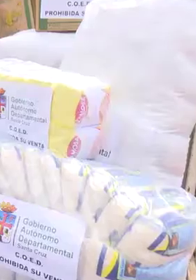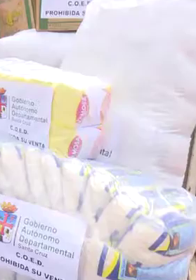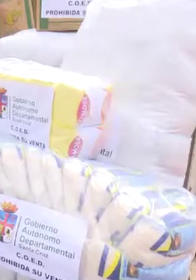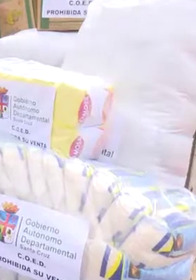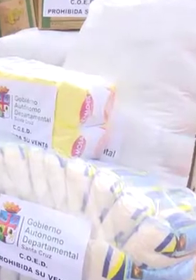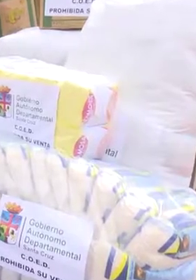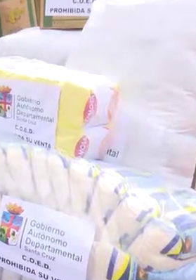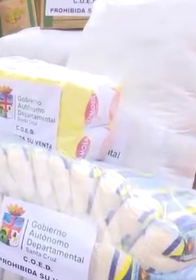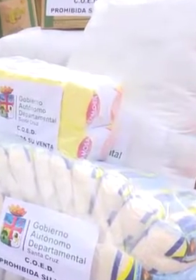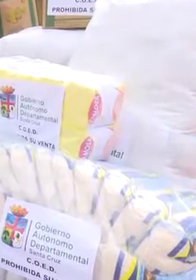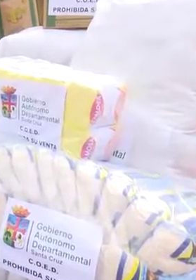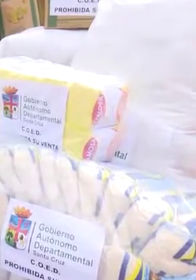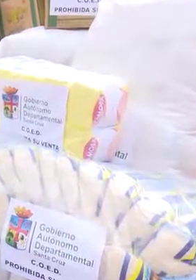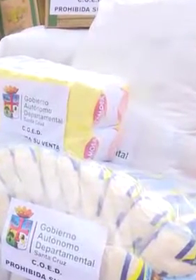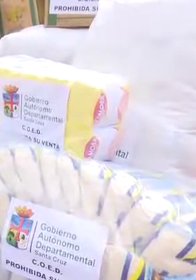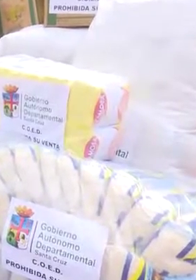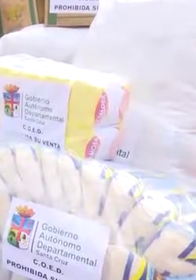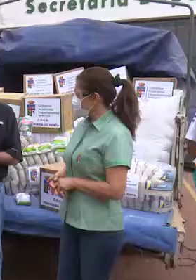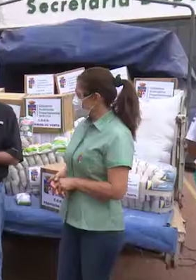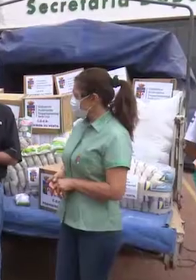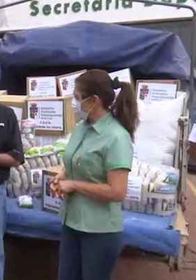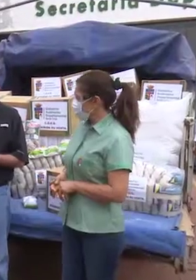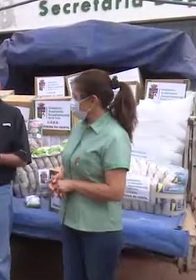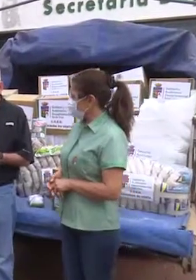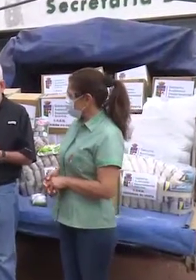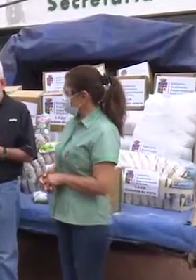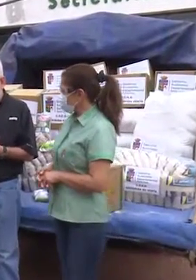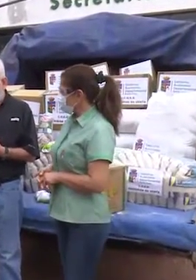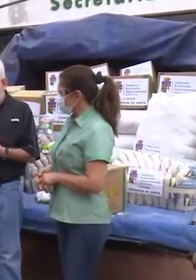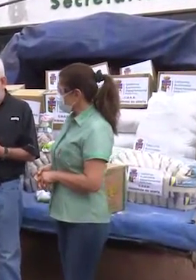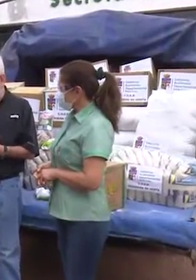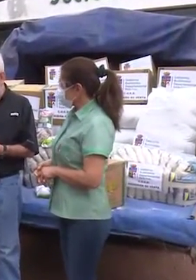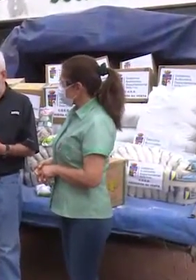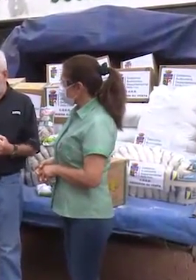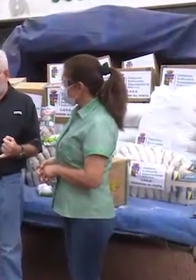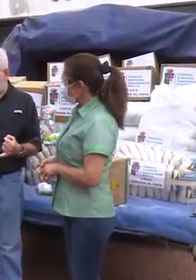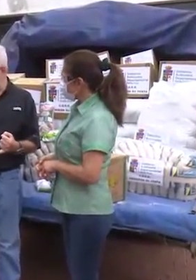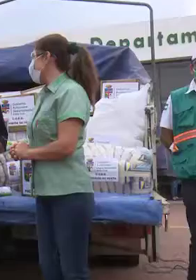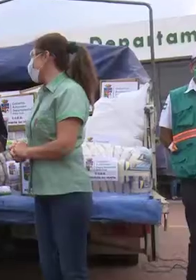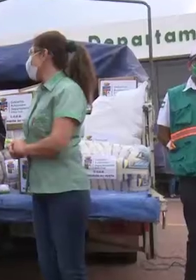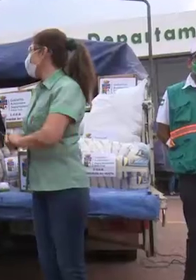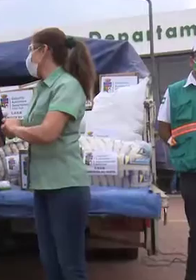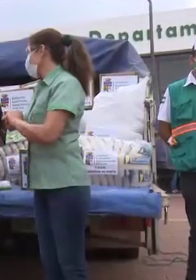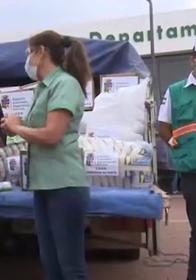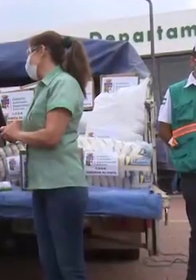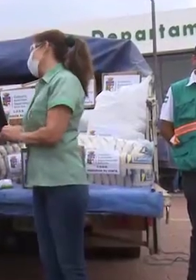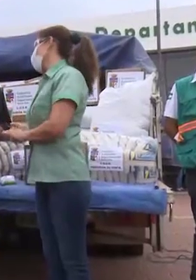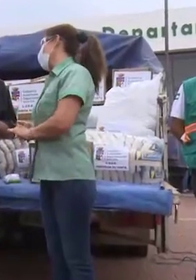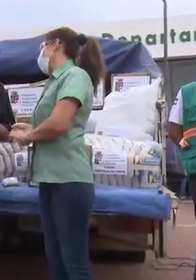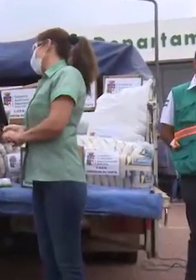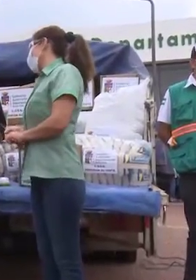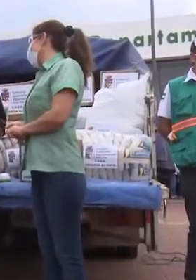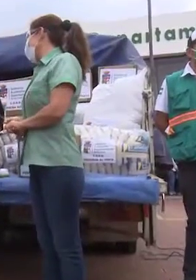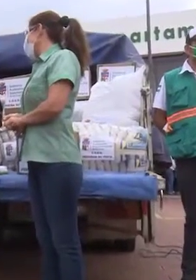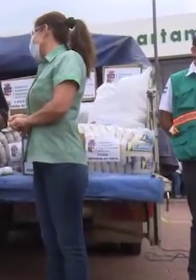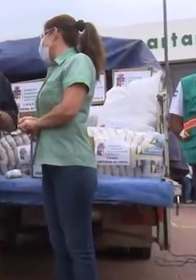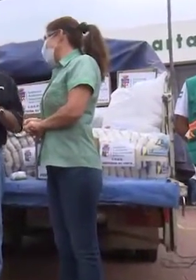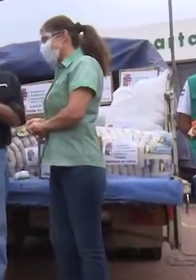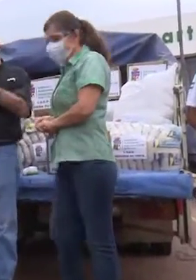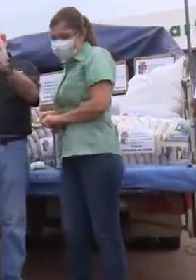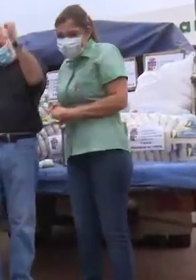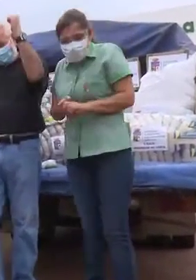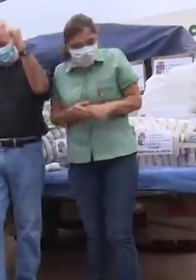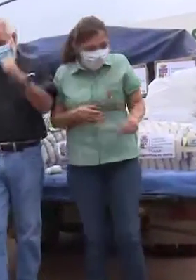Y para las dos capitanías del municipio de Gutiérrez. Esta ayuda permitirá enviar, fortalecer y